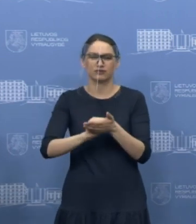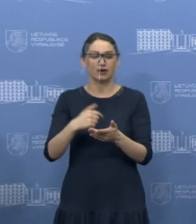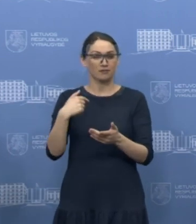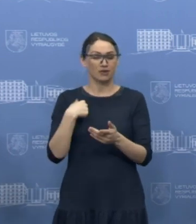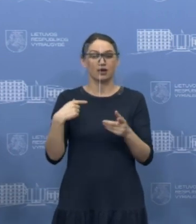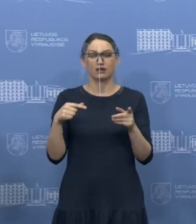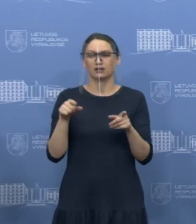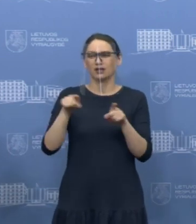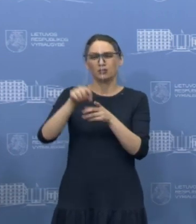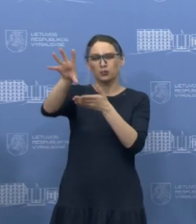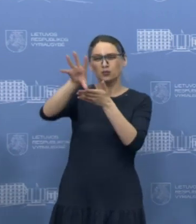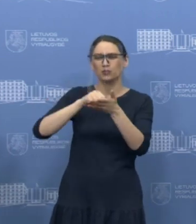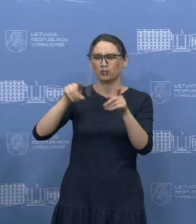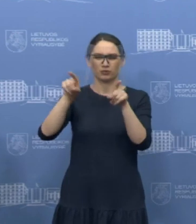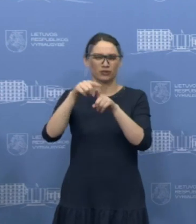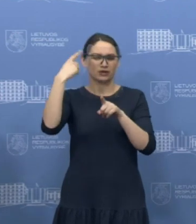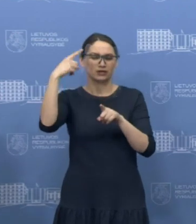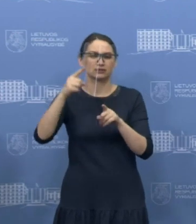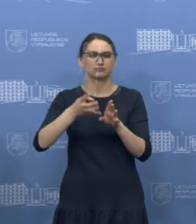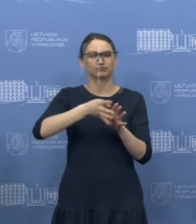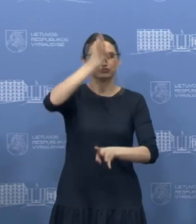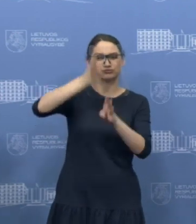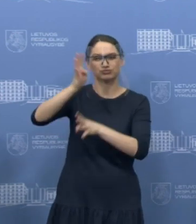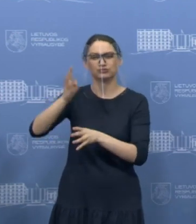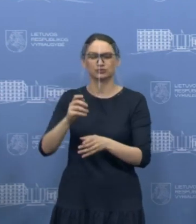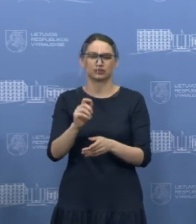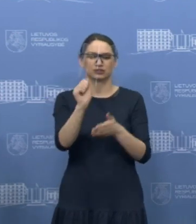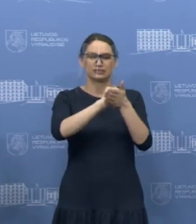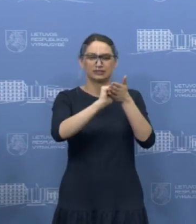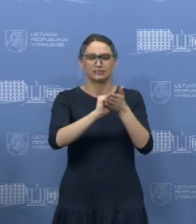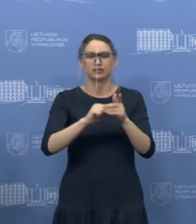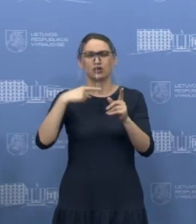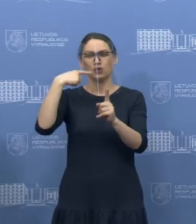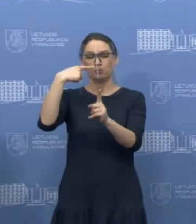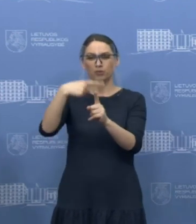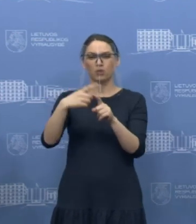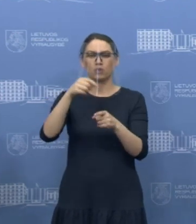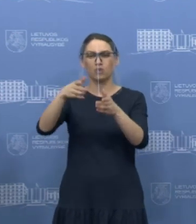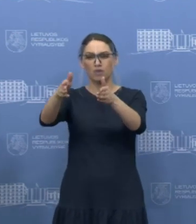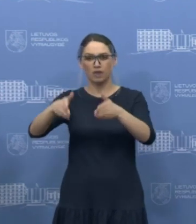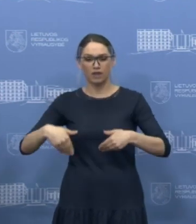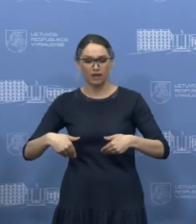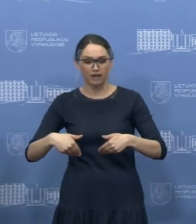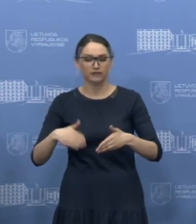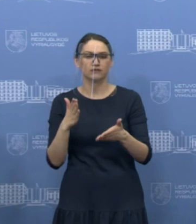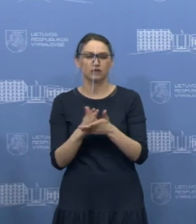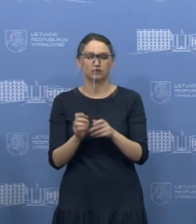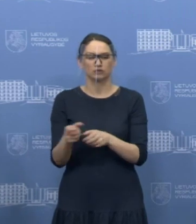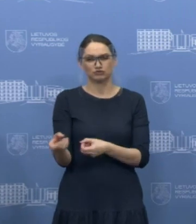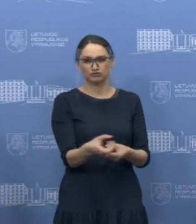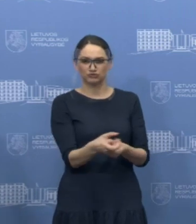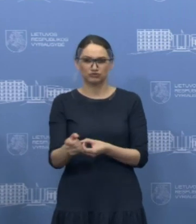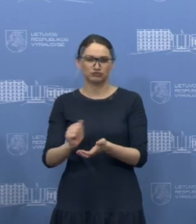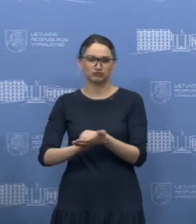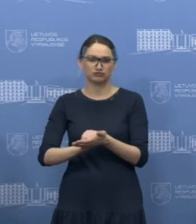Dezinfekuojame daugiebučių namų patalpas, dezinfekuojame viešasės sardvės, čia pasitelkėme komunalines bendrovės. Džiaugiuosi, kad nėra kažkokių tai